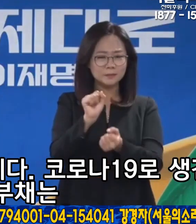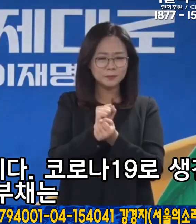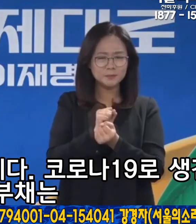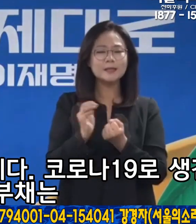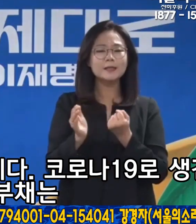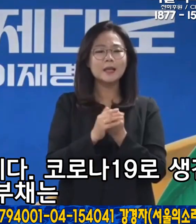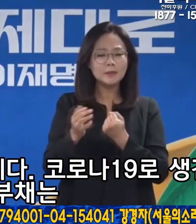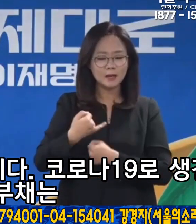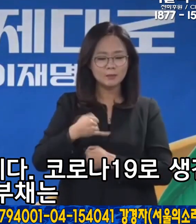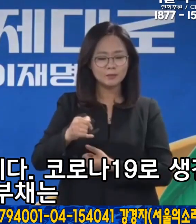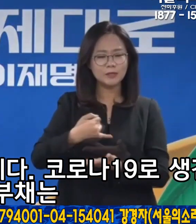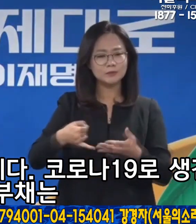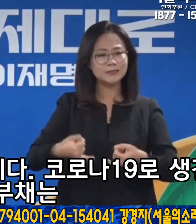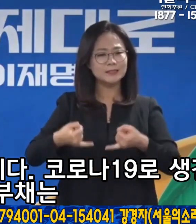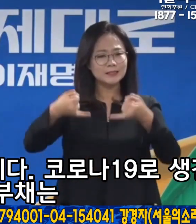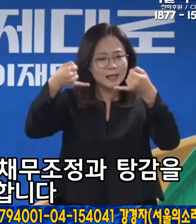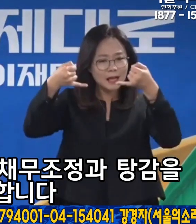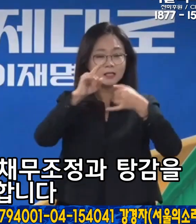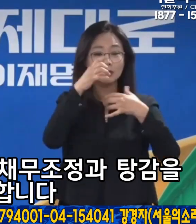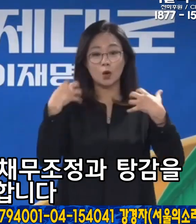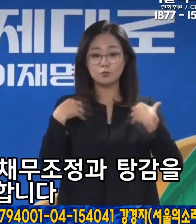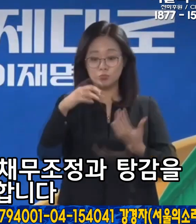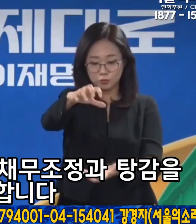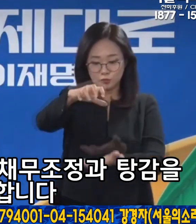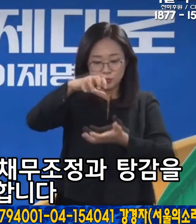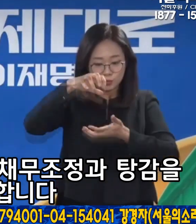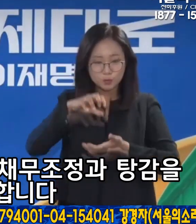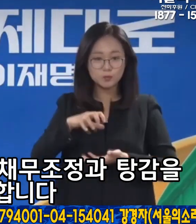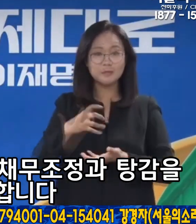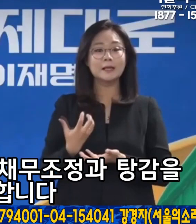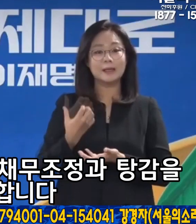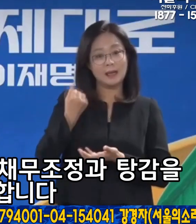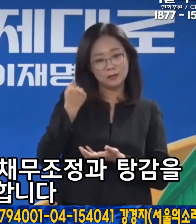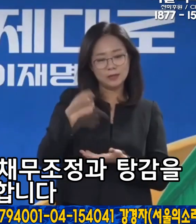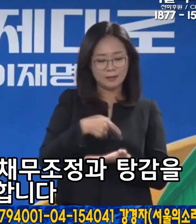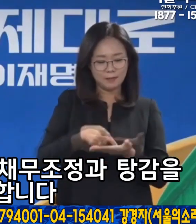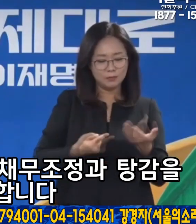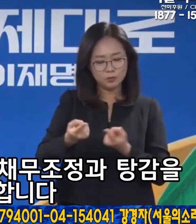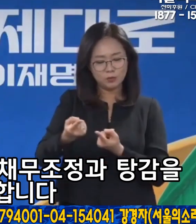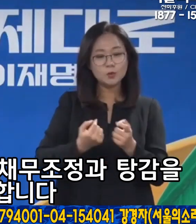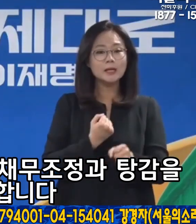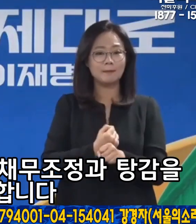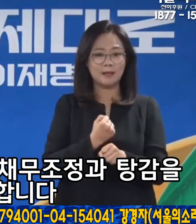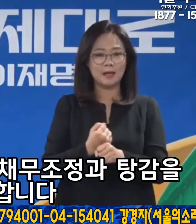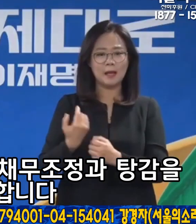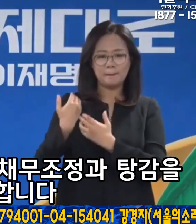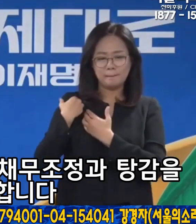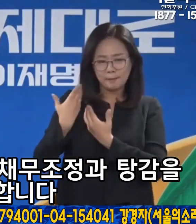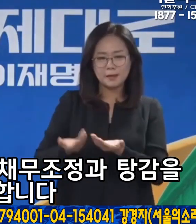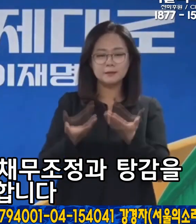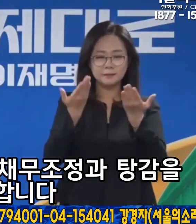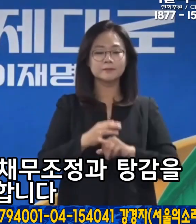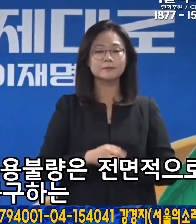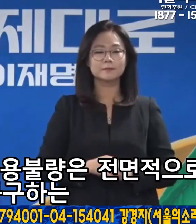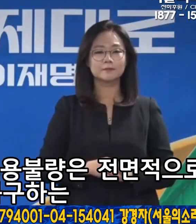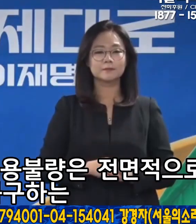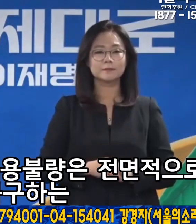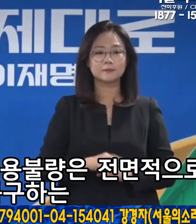코로나19로 생긴 불량 부채는 정부가 인수해서 채무조정과 탕감을 실시합니다.